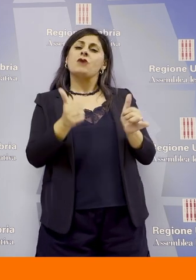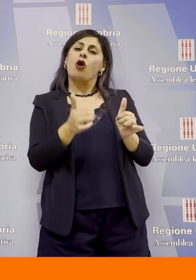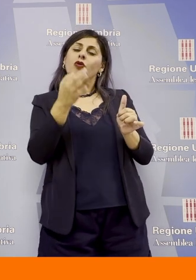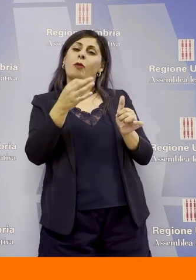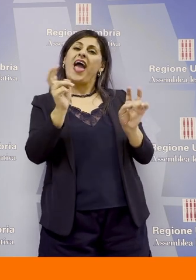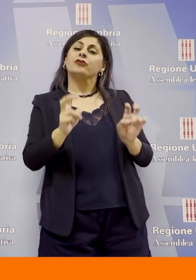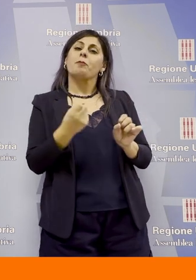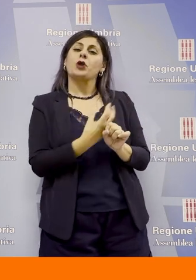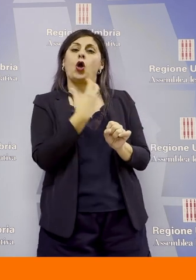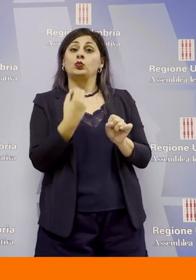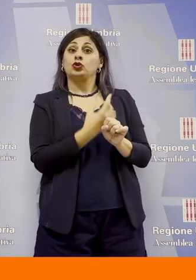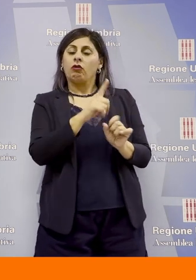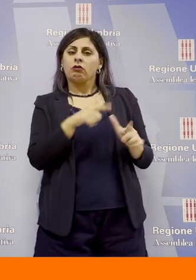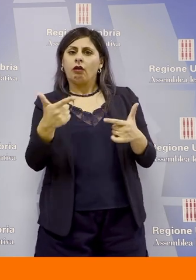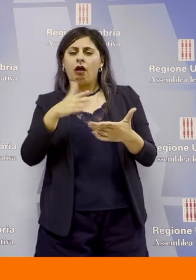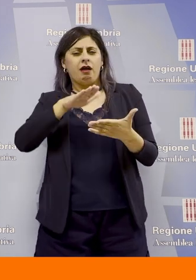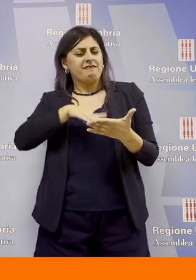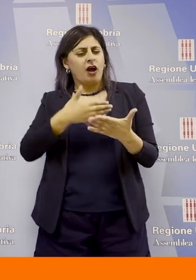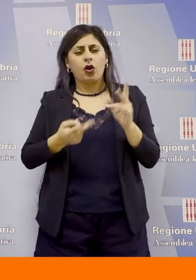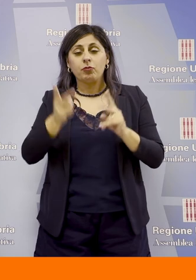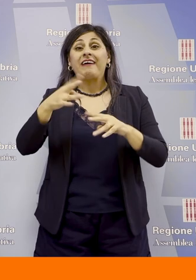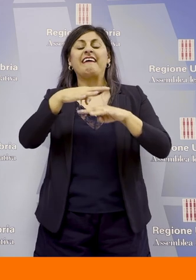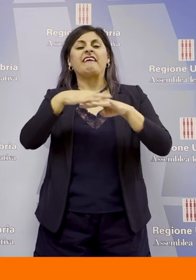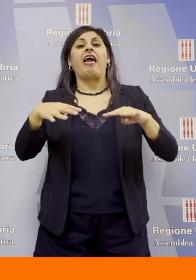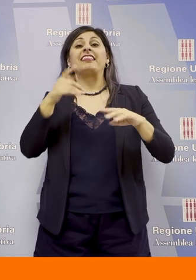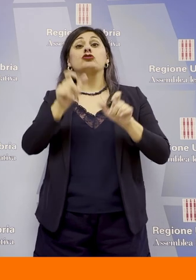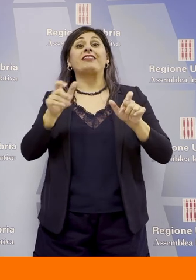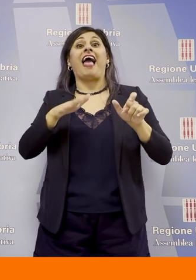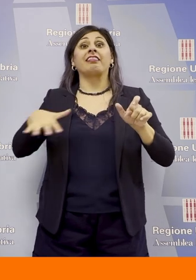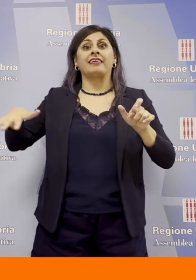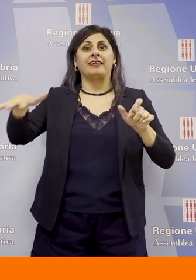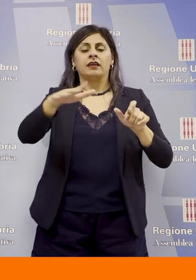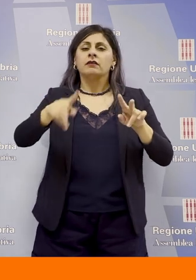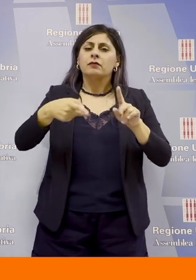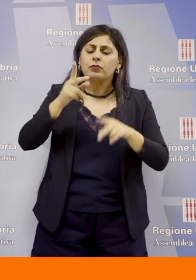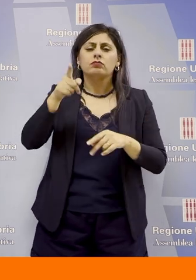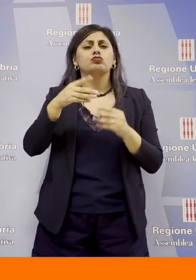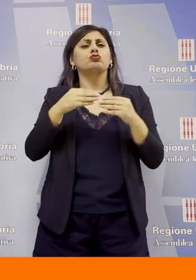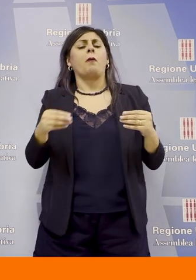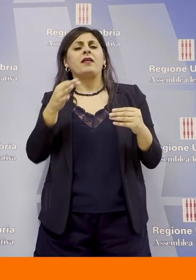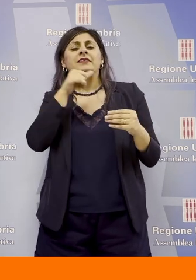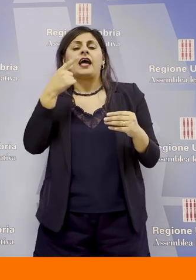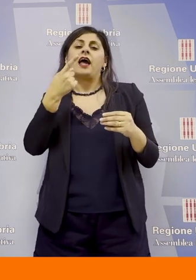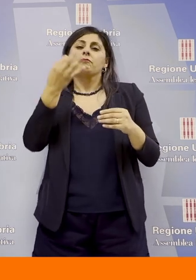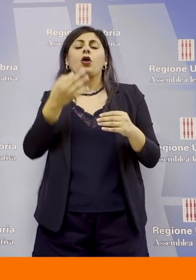dell'energia, che valorizza particolarmente le reti di cittadini e soprattutto è uno strumento che mira a sostituire le forme